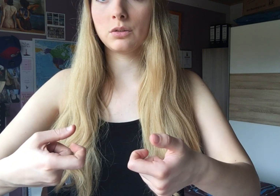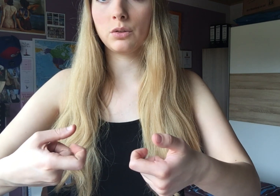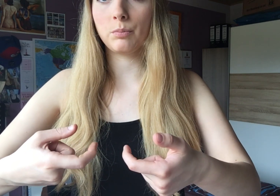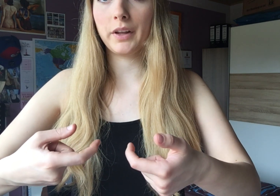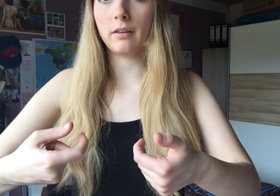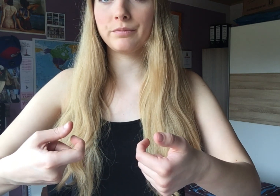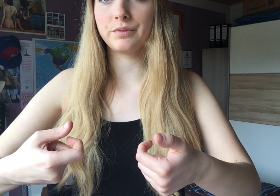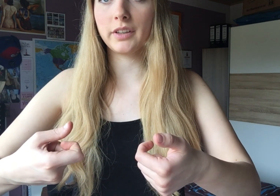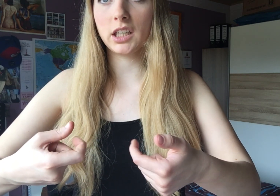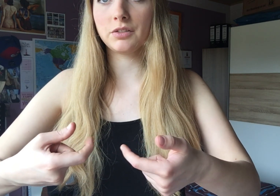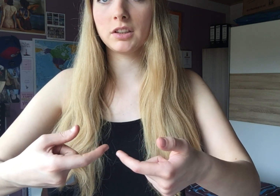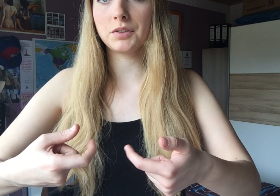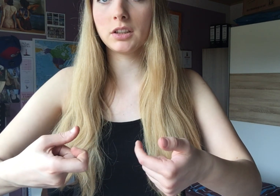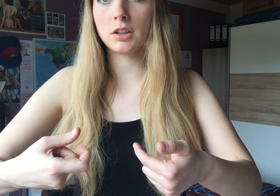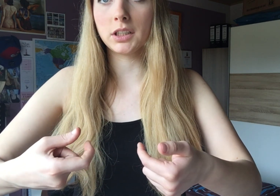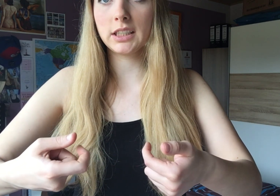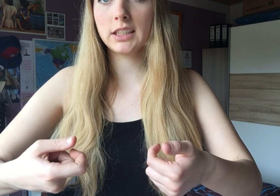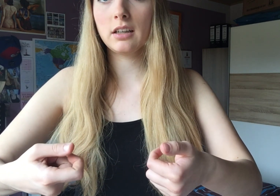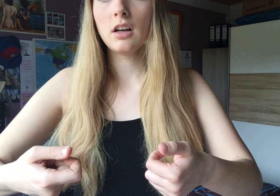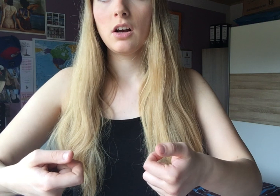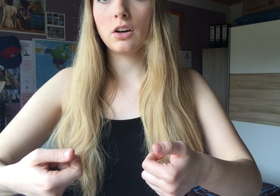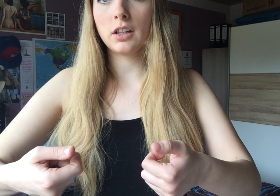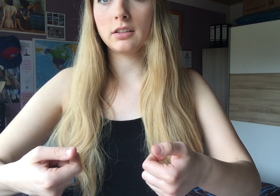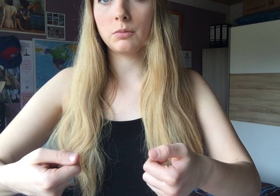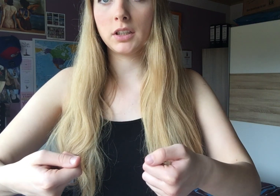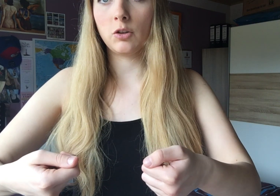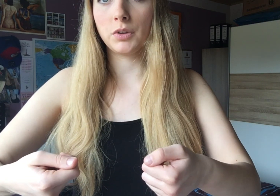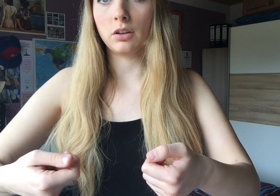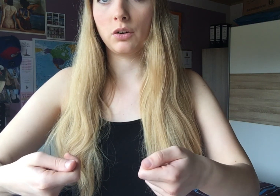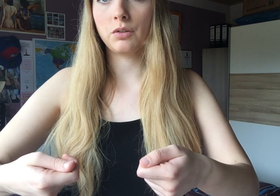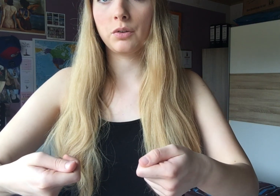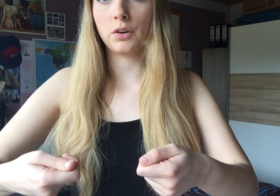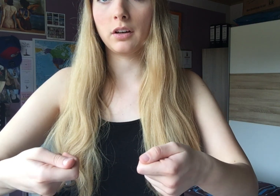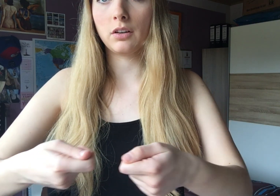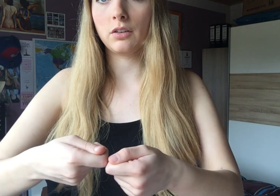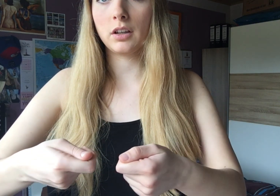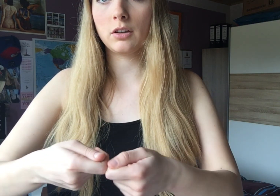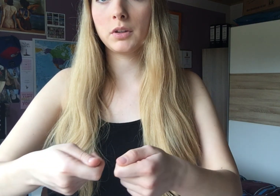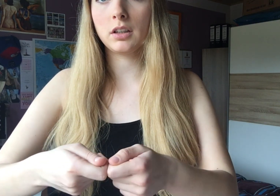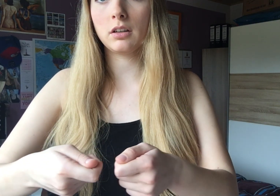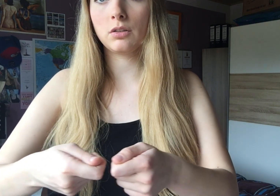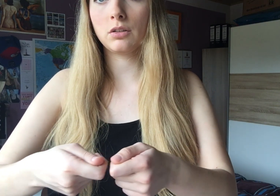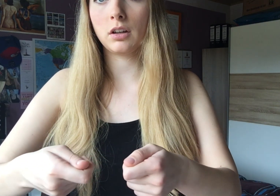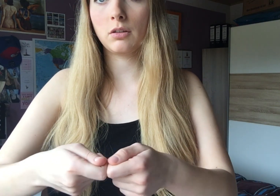so, ja. Ich weiß gar nicht, ich es definieren soll, aber ihr seht es ja. Und dann halt kommt der Daumen hier drauf. Freunde. Und dann kommt das hier dann so zusammen.